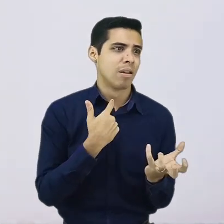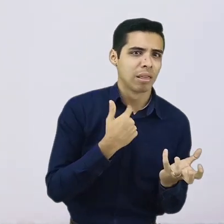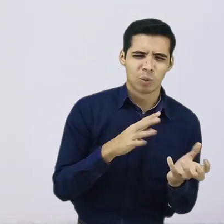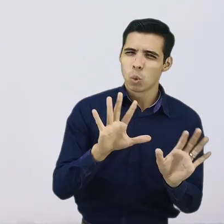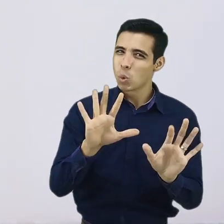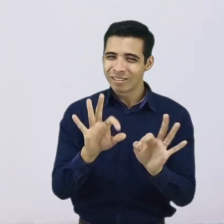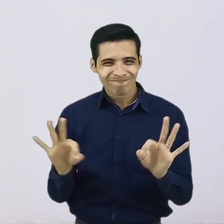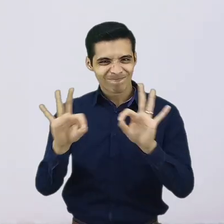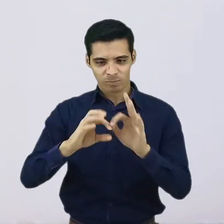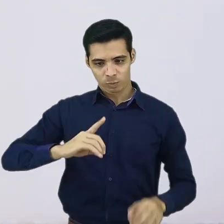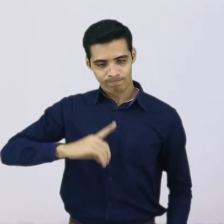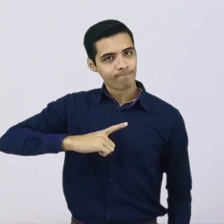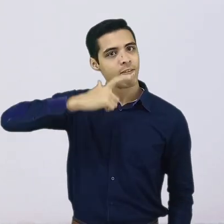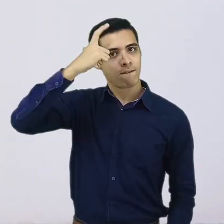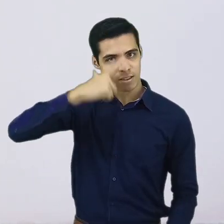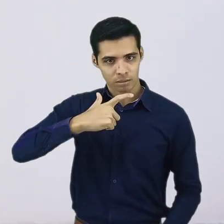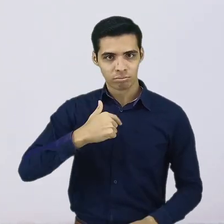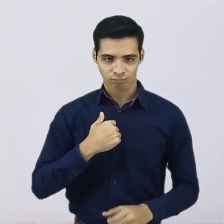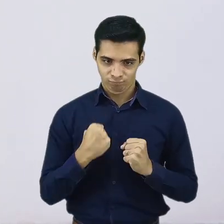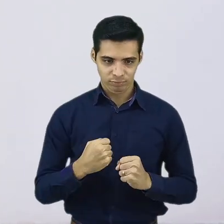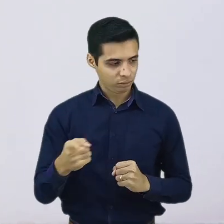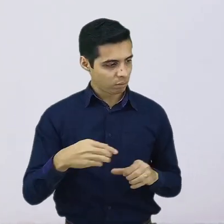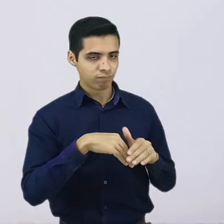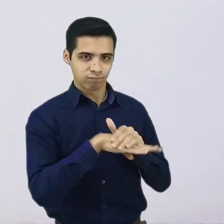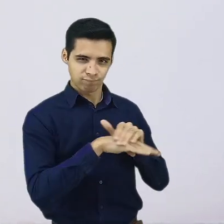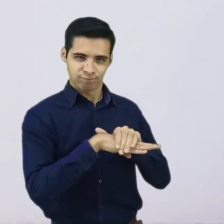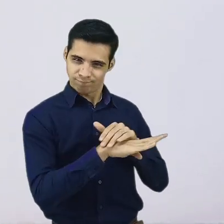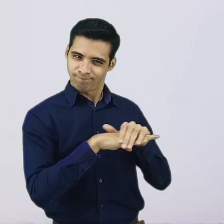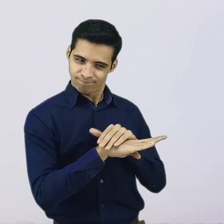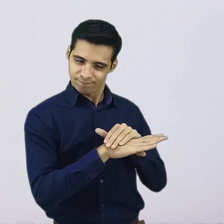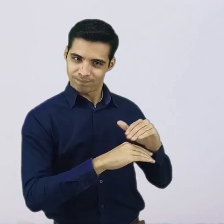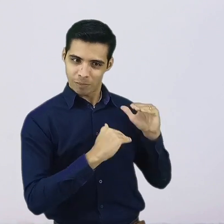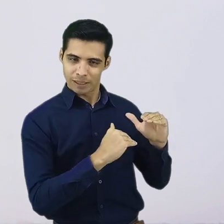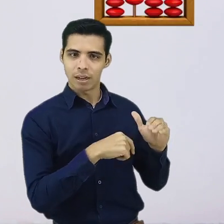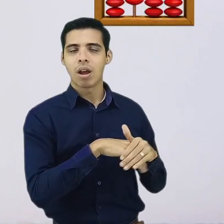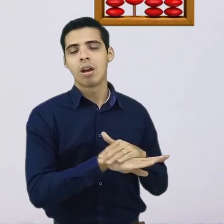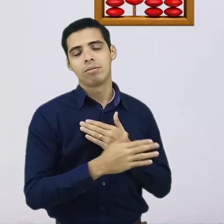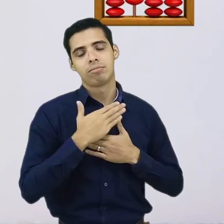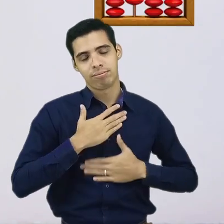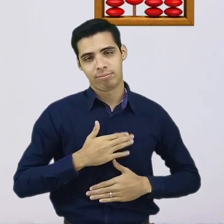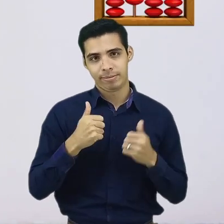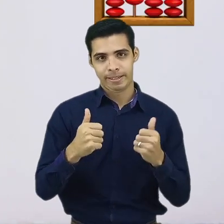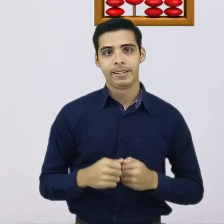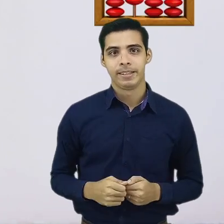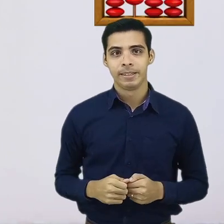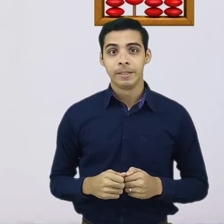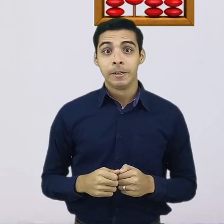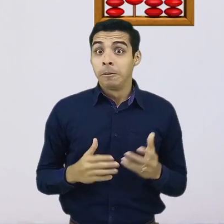Asimismo, y como lo comentábamos al inicio de este video, es muy importante que tengamos el cálculo lo más completo posible de nuestra meta de